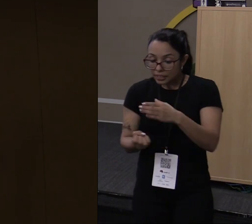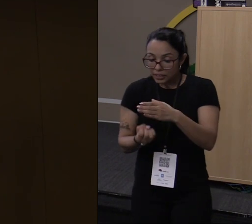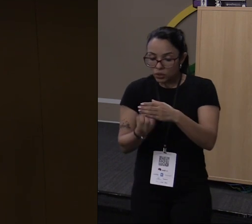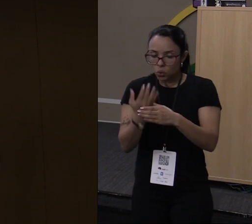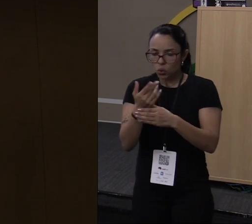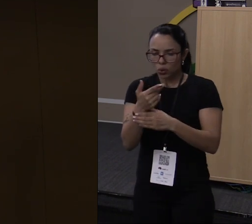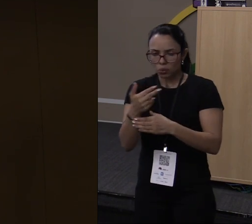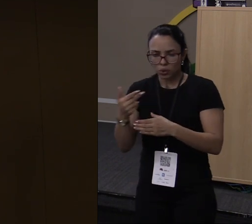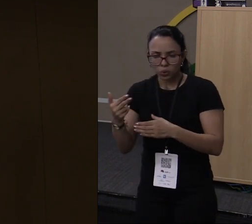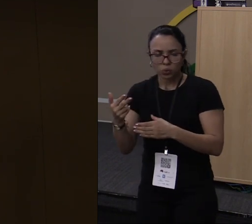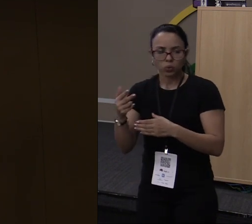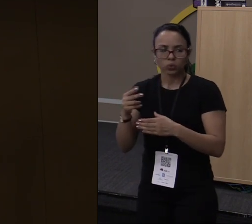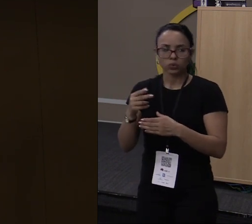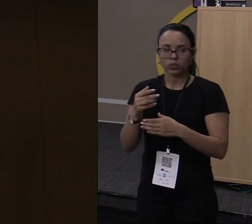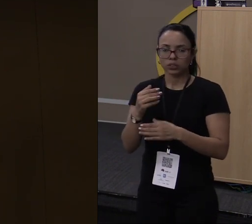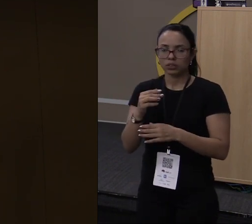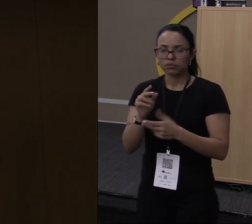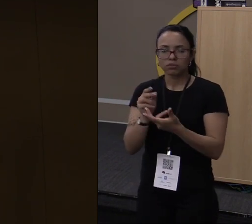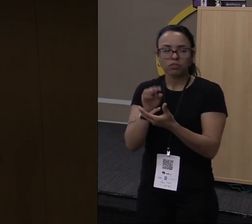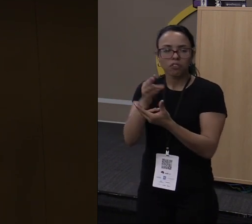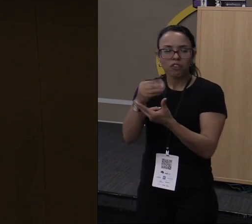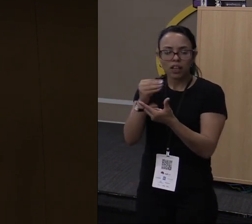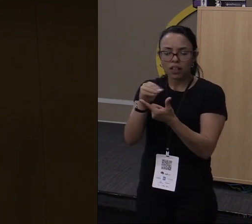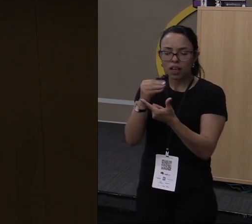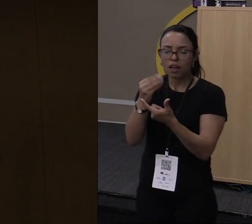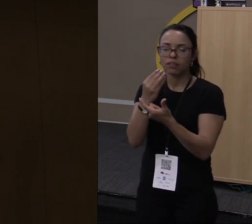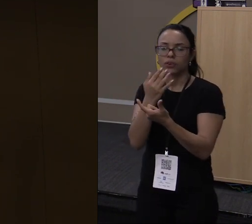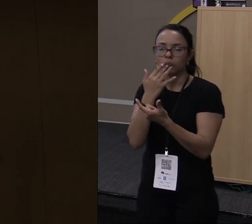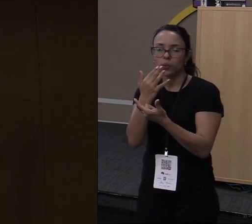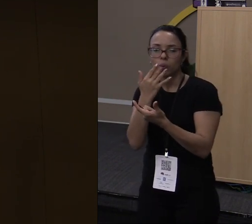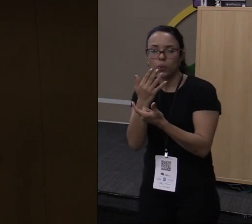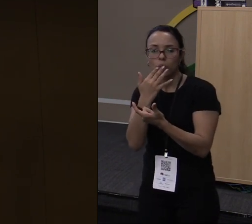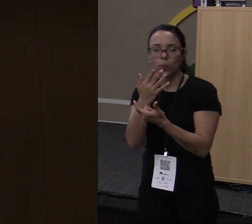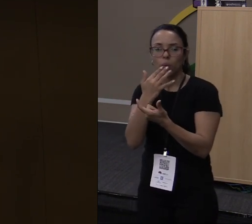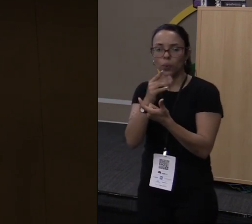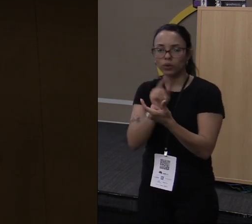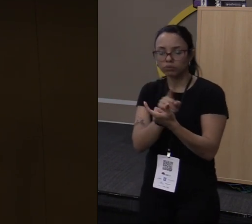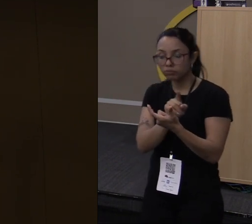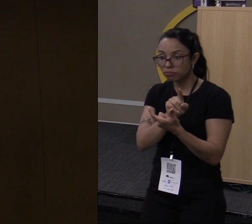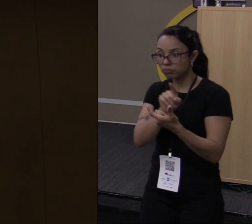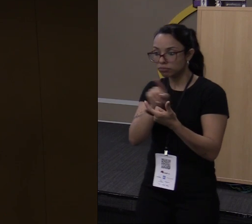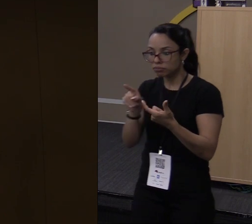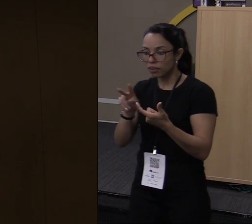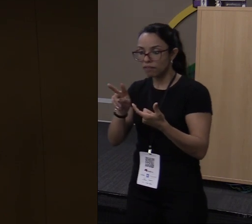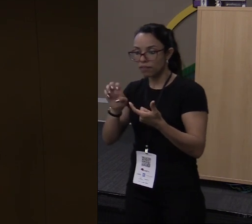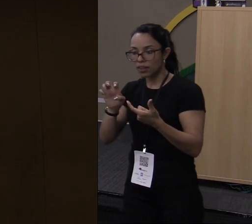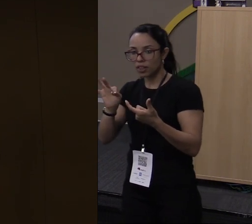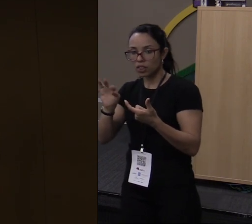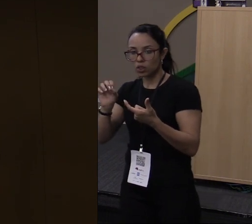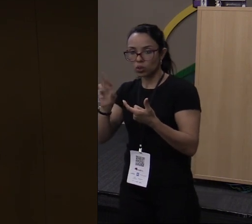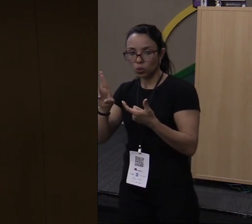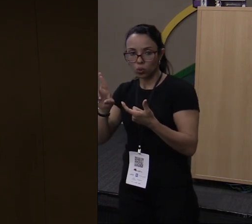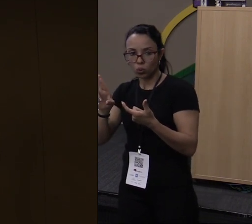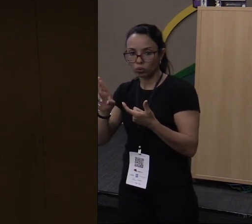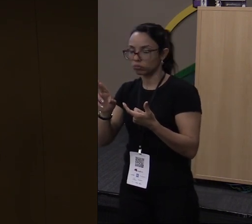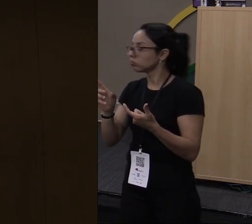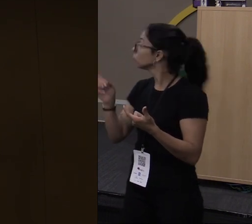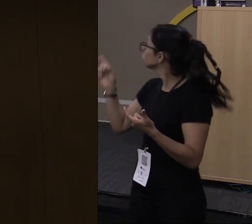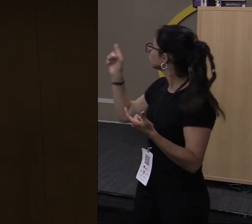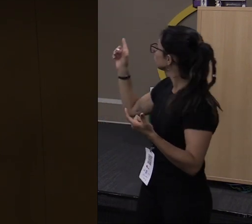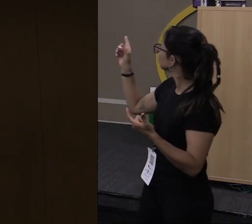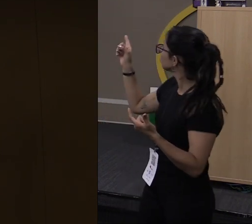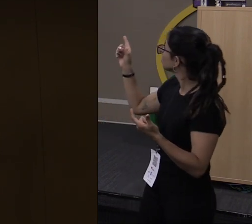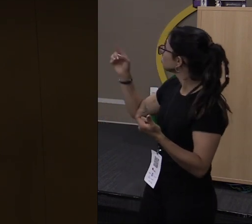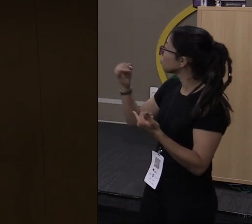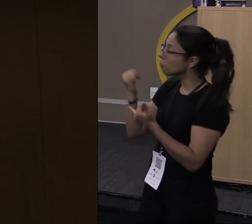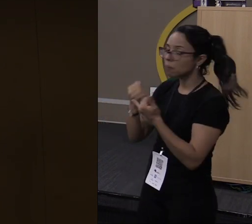uma variável aqui, colors, um pointer colors, e ele está apontando para um vetor, o vec, dois pontos, new, isso aqui é como se fosse um